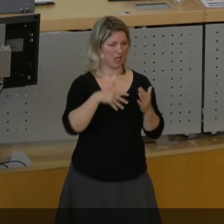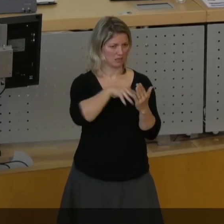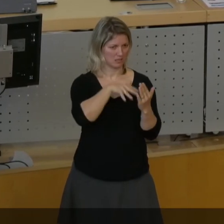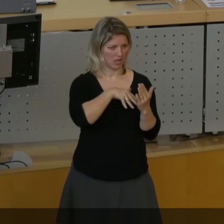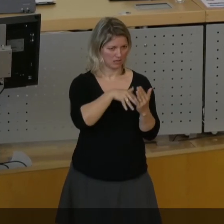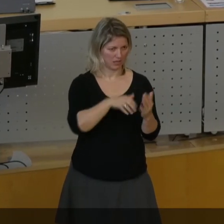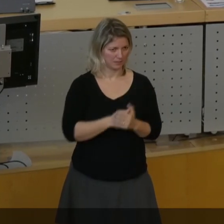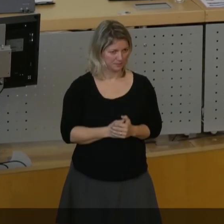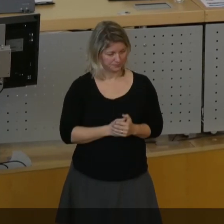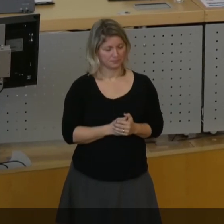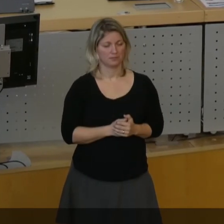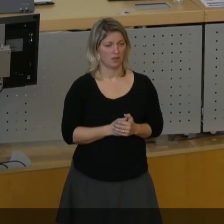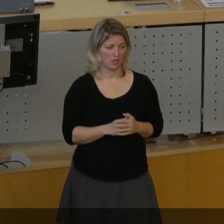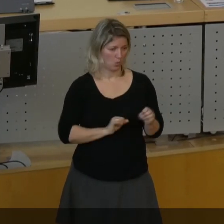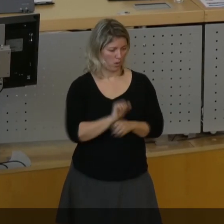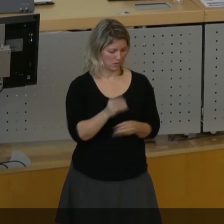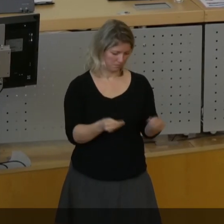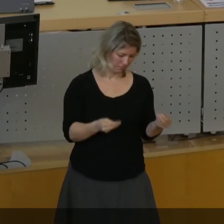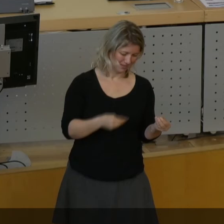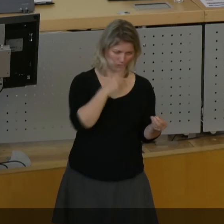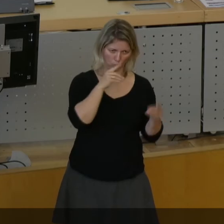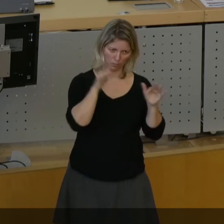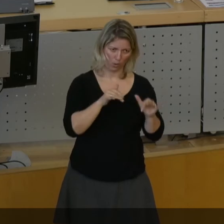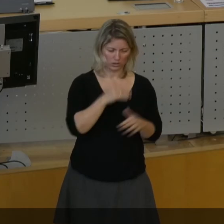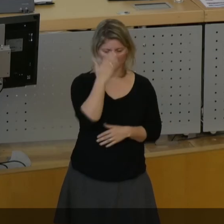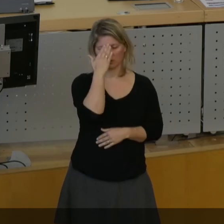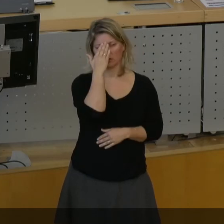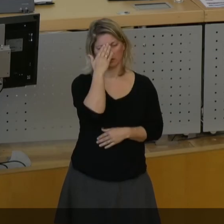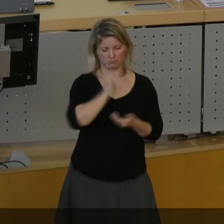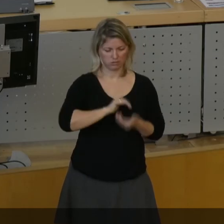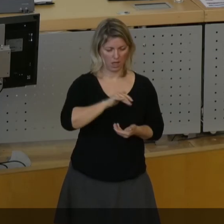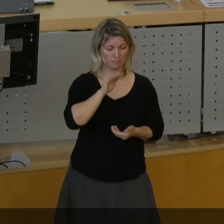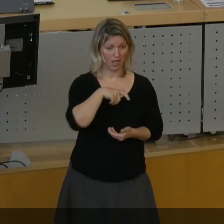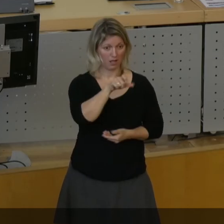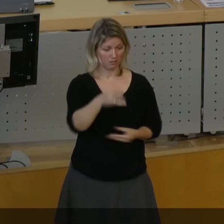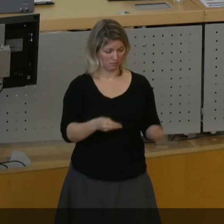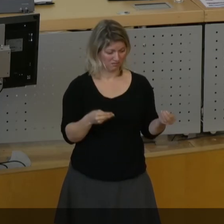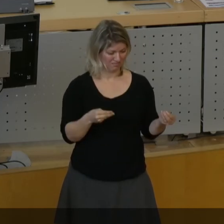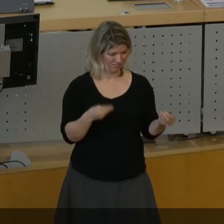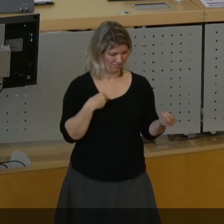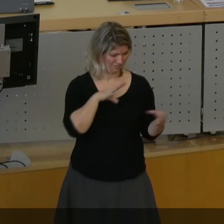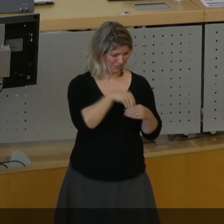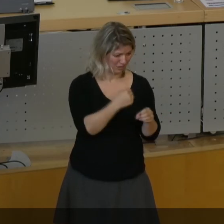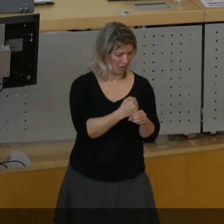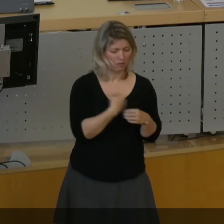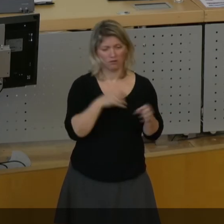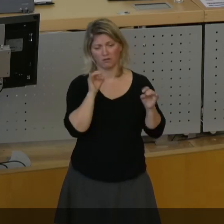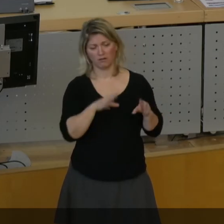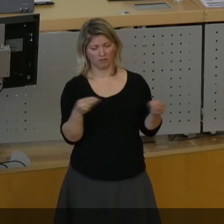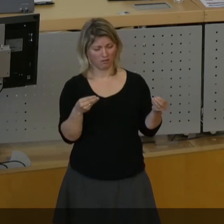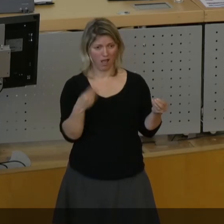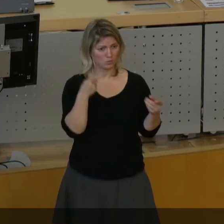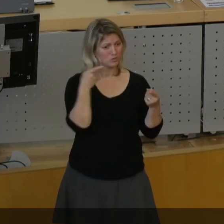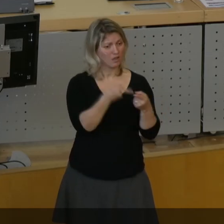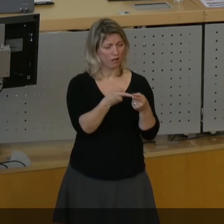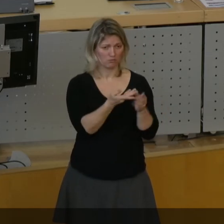Es bleibt jedoch ein Bürokratiemonster, welches die Bürger eher verschreckt, als ihn zum Mitwirken einlegt. Demzufolge erreichen Sie das ganze Gegenteil.